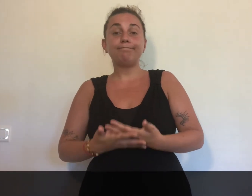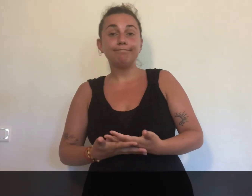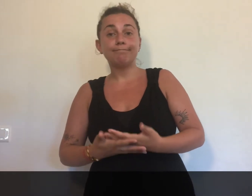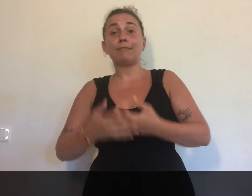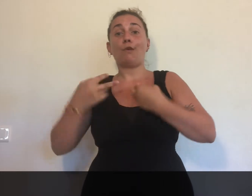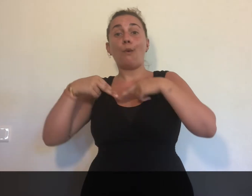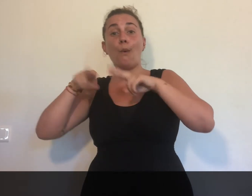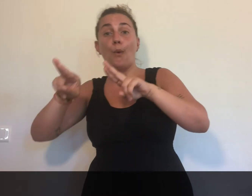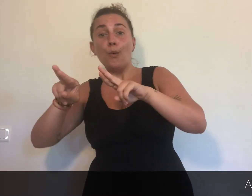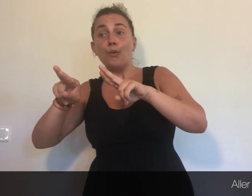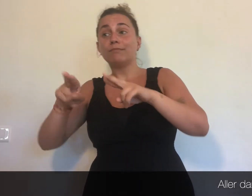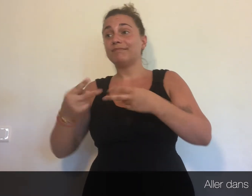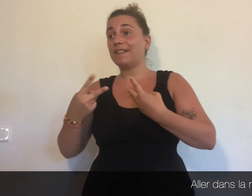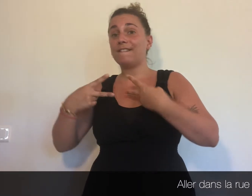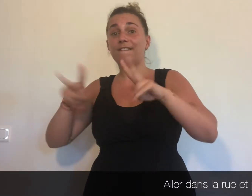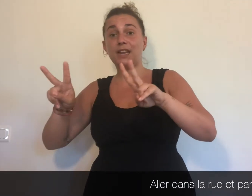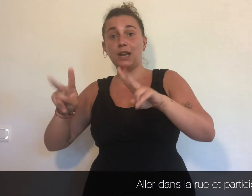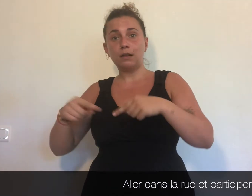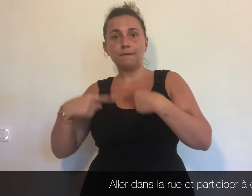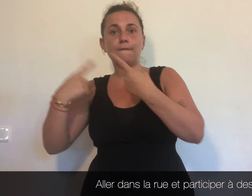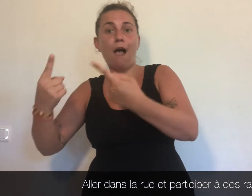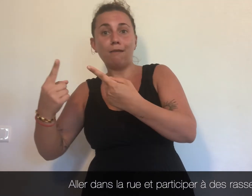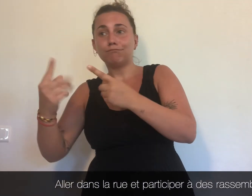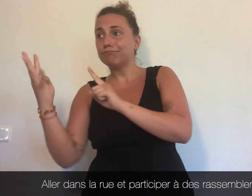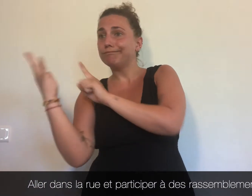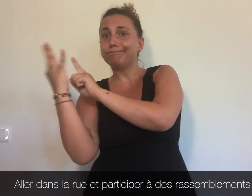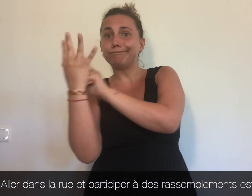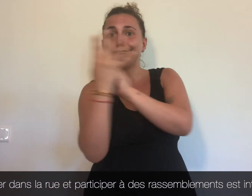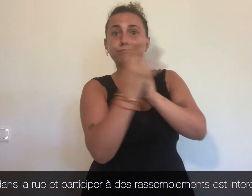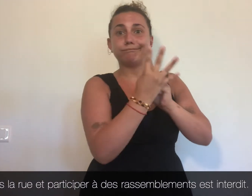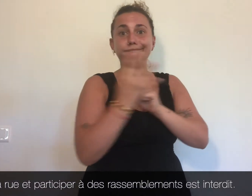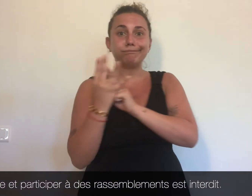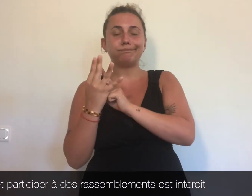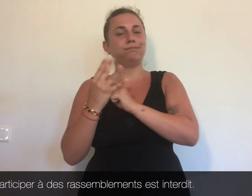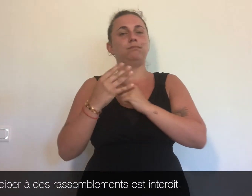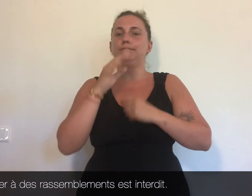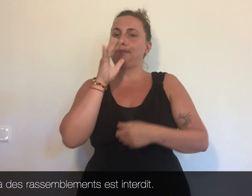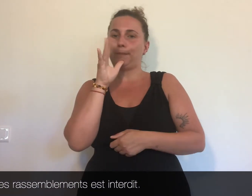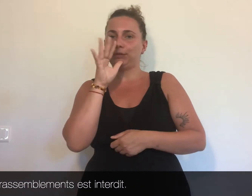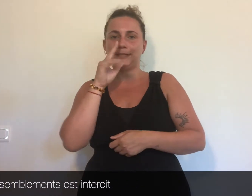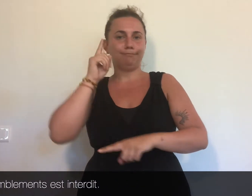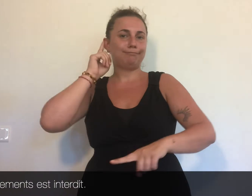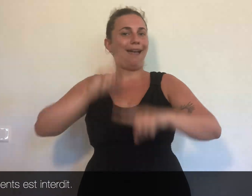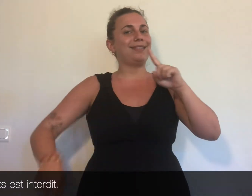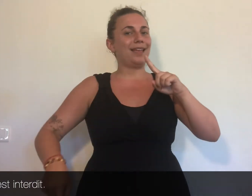Aller dans la rue, aller en ville, participer à un rassemblement est interdit